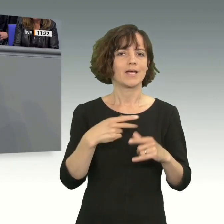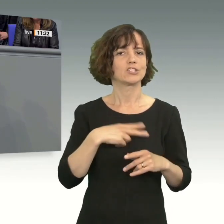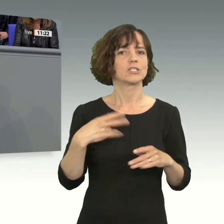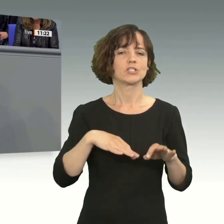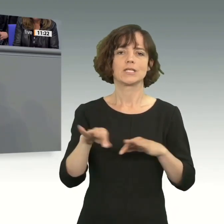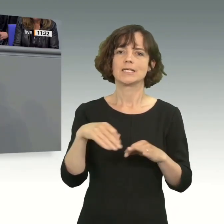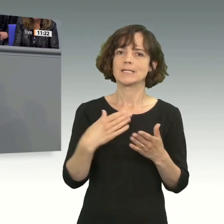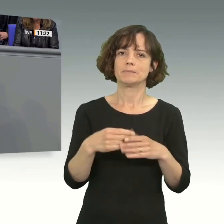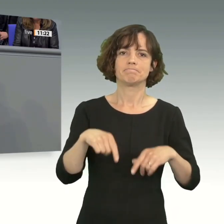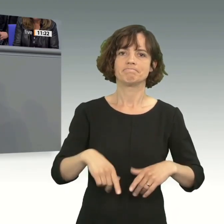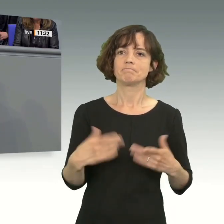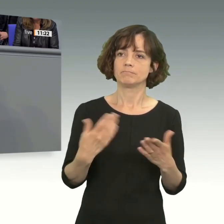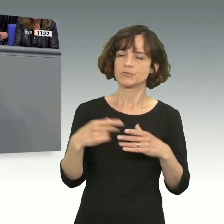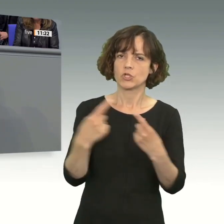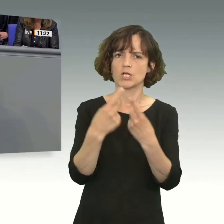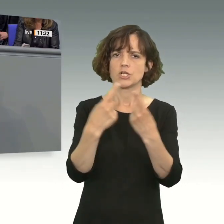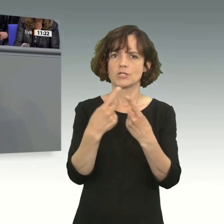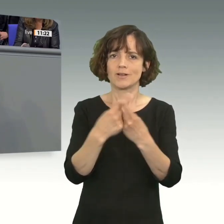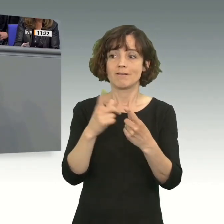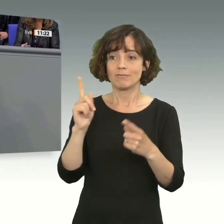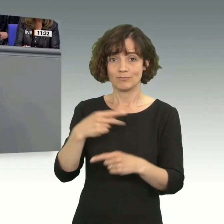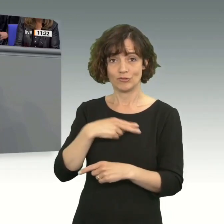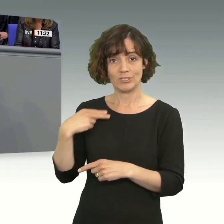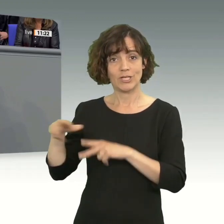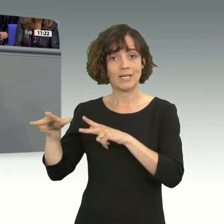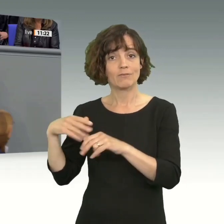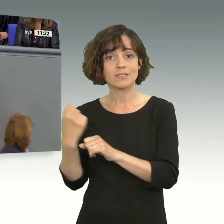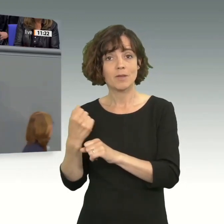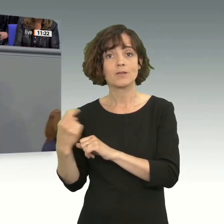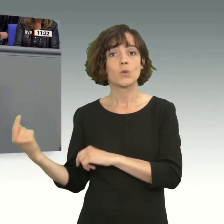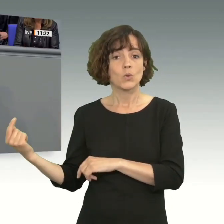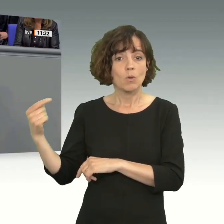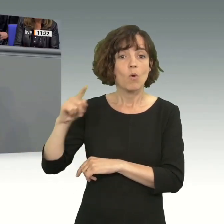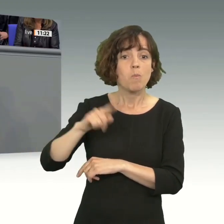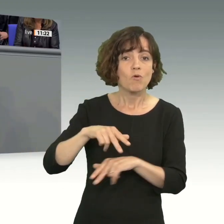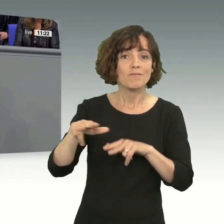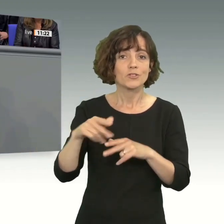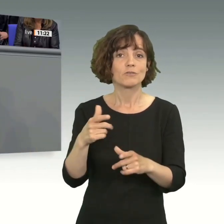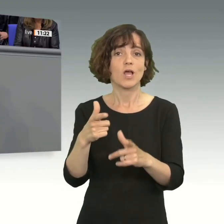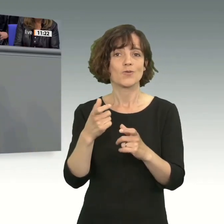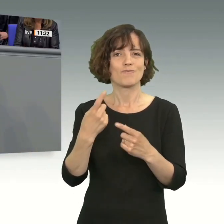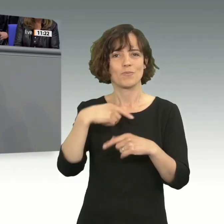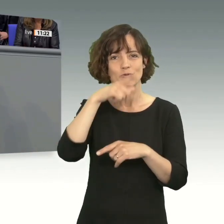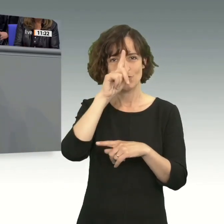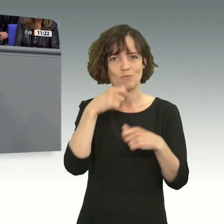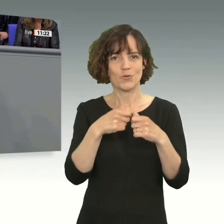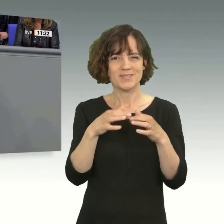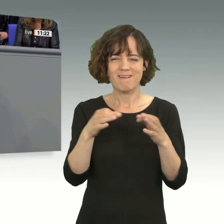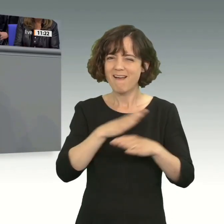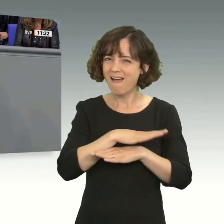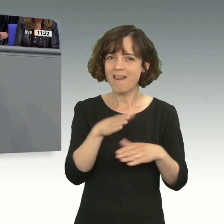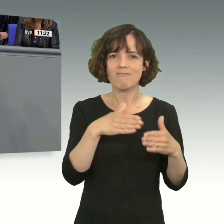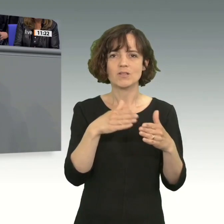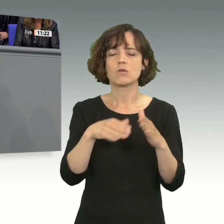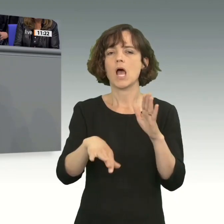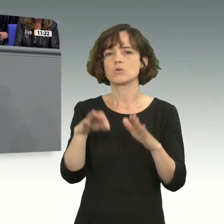jeden Tag darüber, auch in diesem Feld. Während die chinesische Regierung hier ist, obwohl der Wirtschaftsausschuss des Deutschen Bundestags alle Fraktionen bis